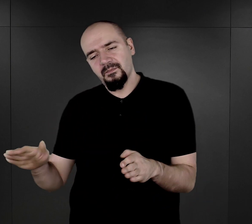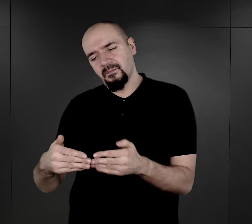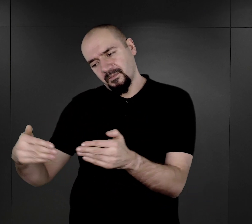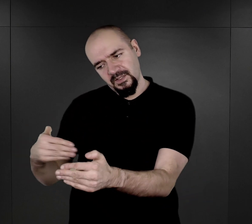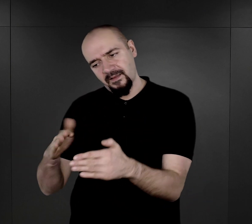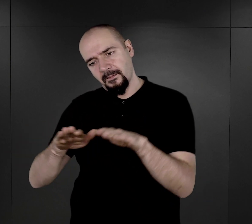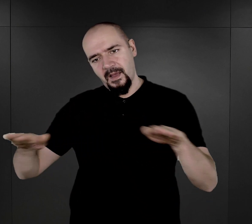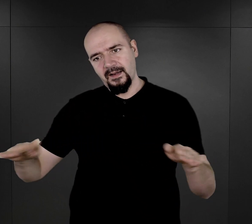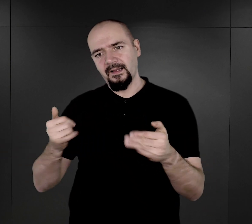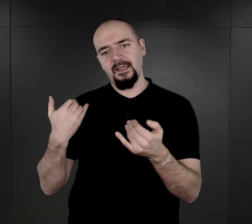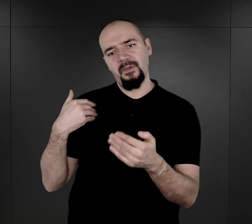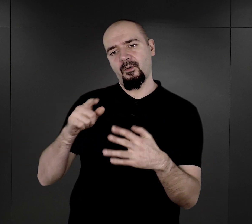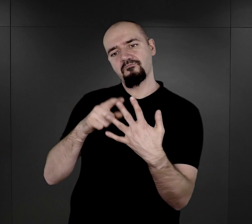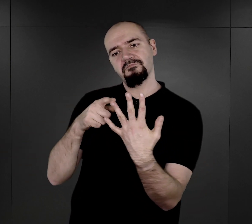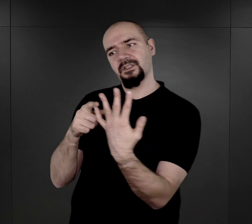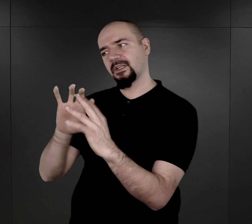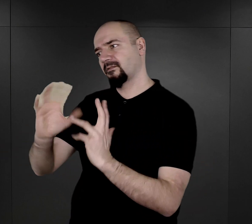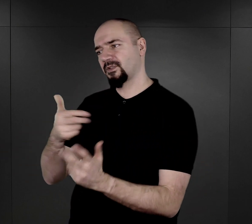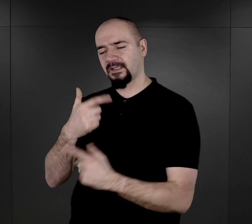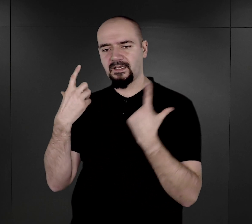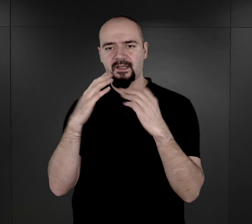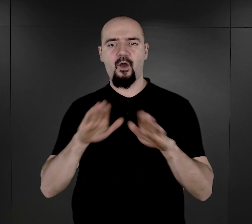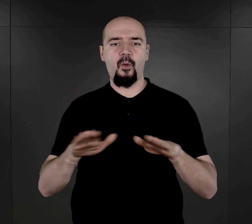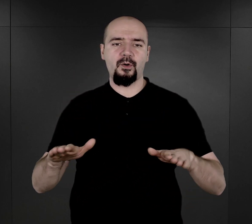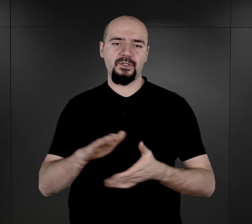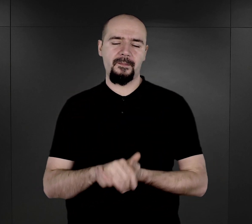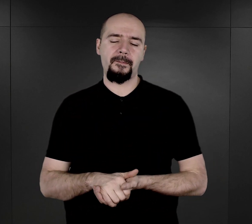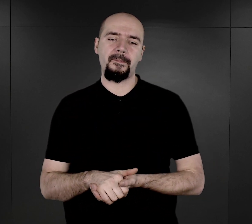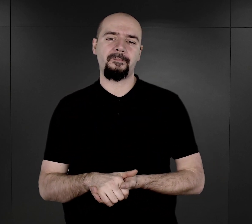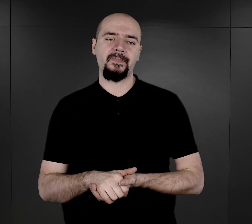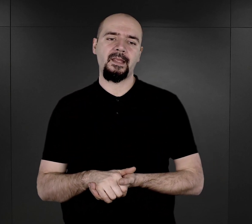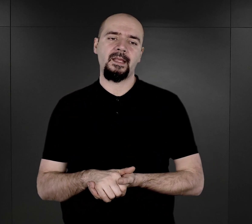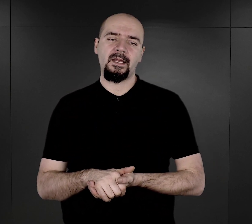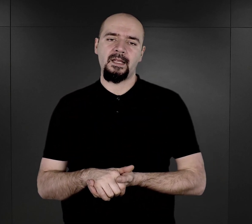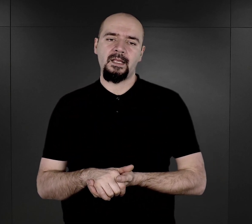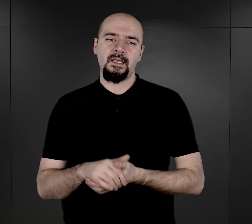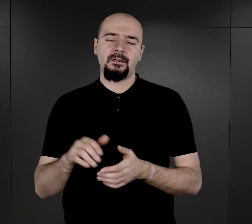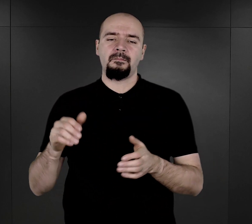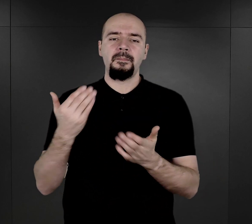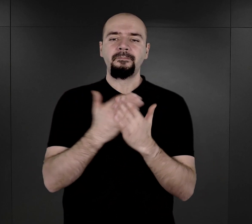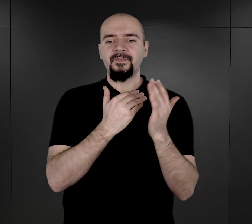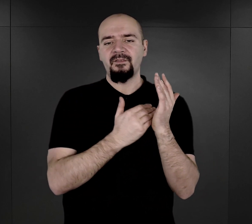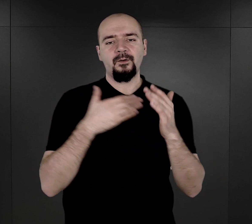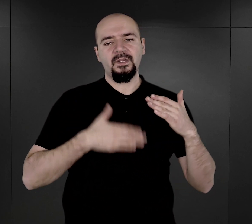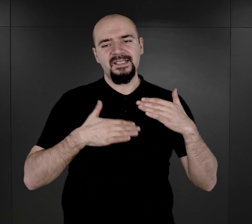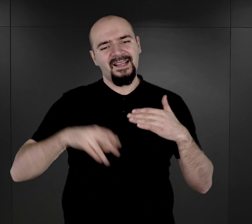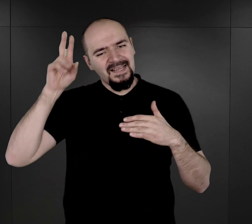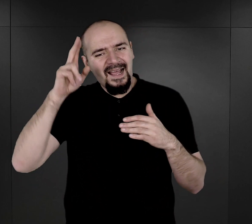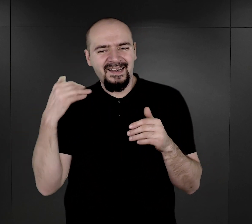następowało przeliczenie wszystkich obecnych w obozie. Warunki sanitarne w obozie romskim były